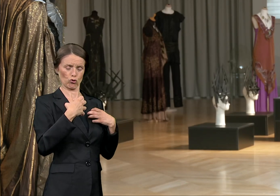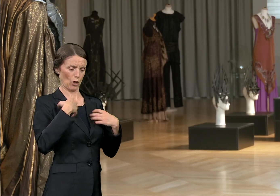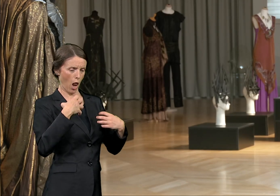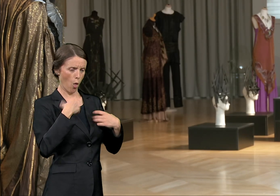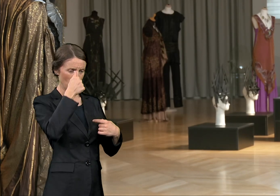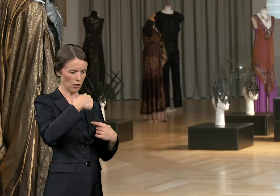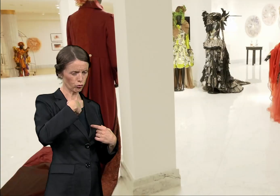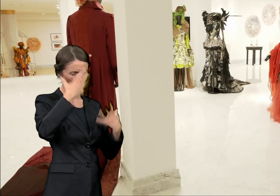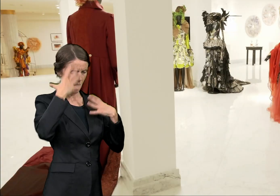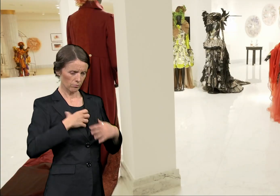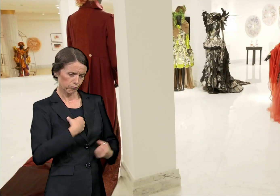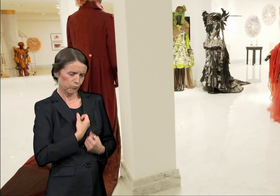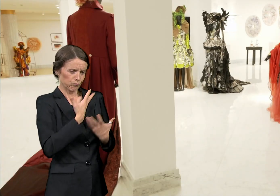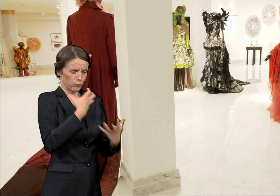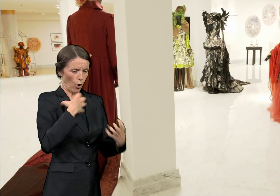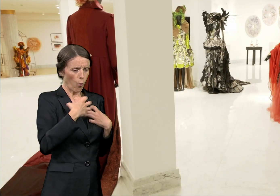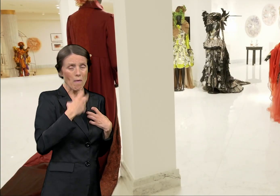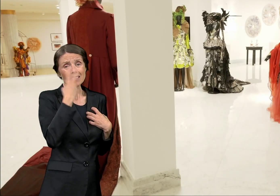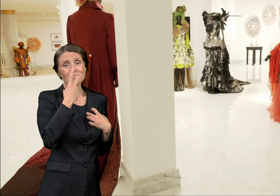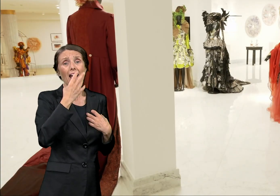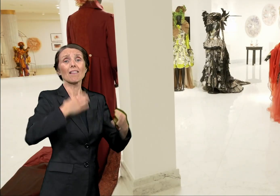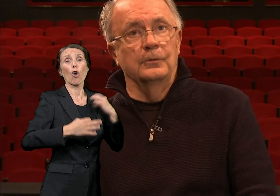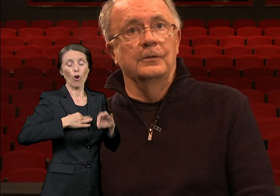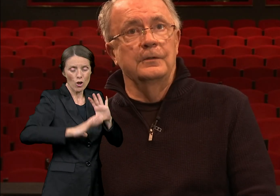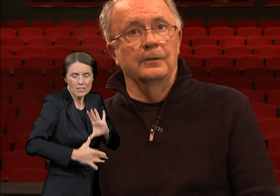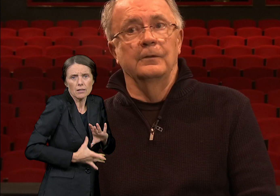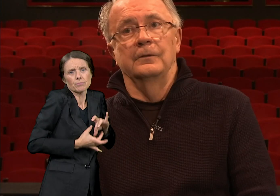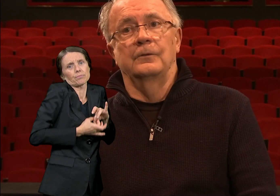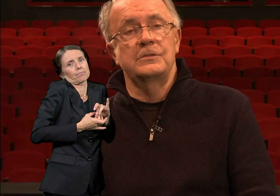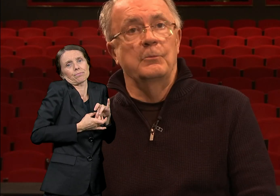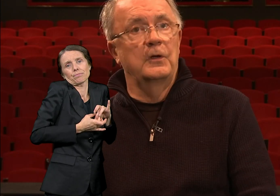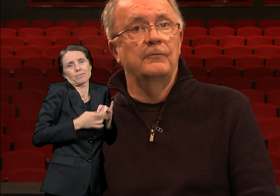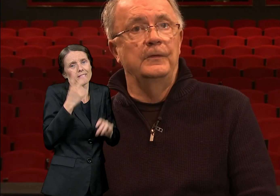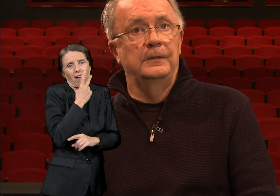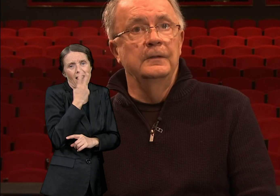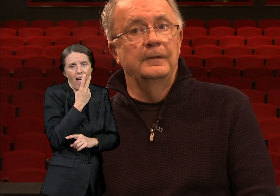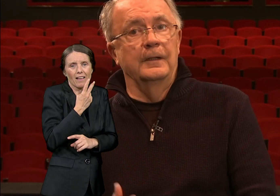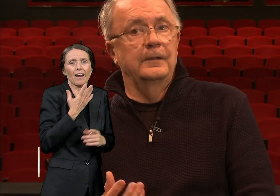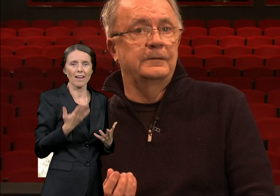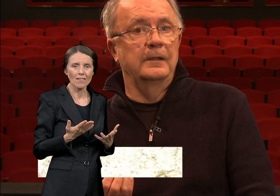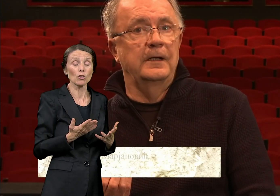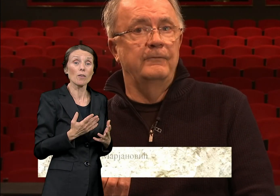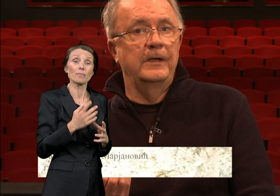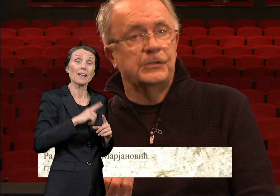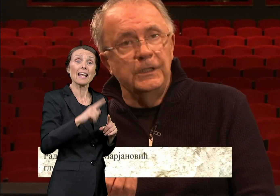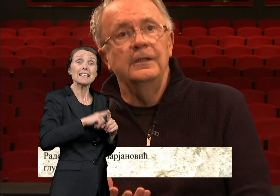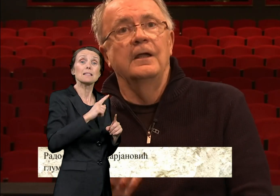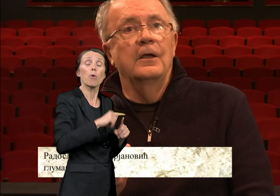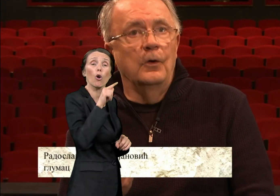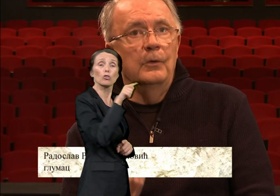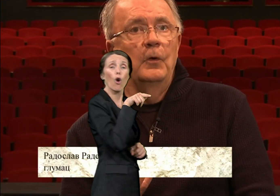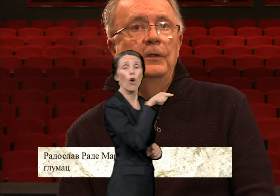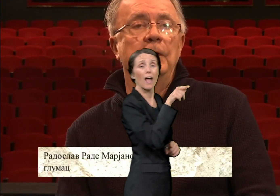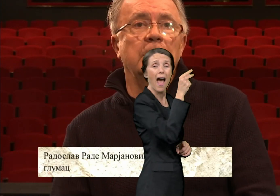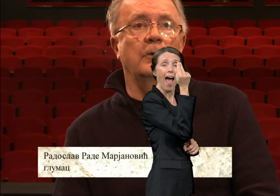glumčevog bića i uloge. Tu su kostimografi ta veština